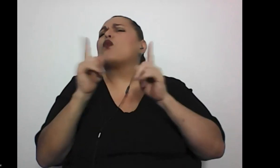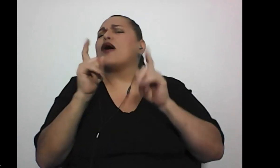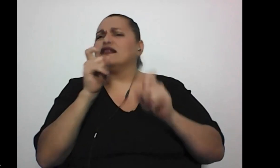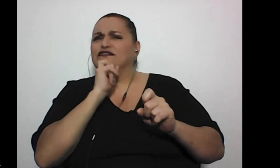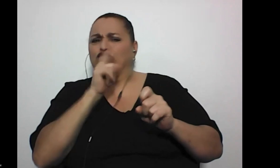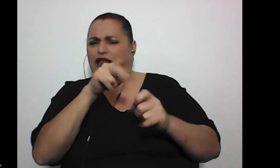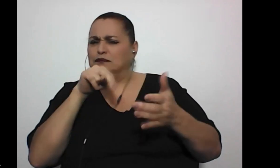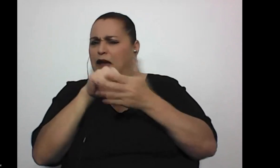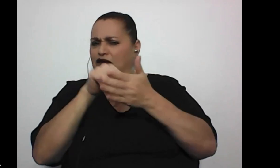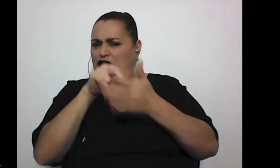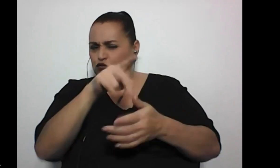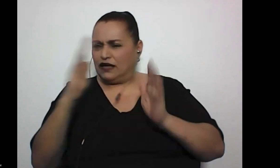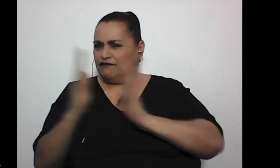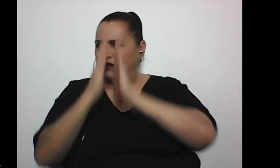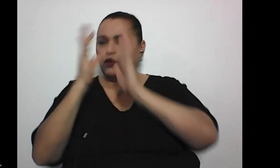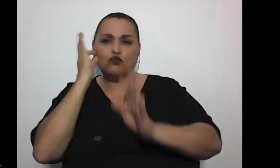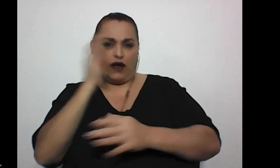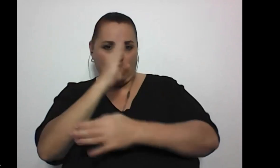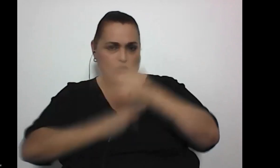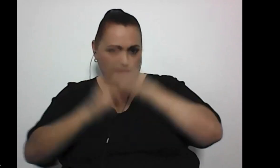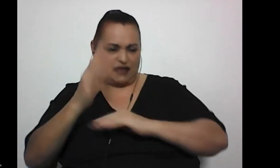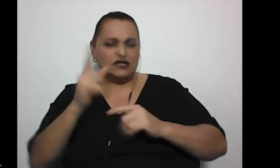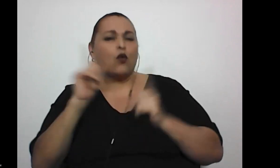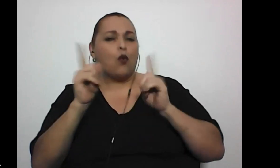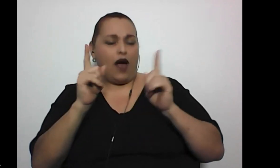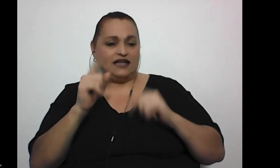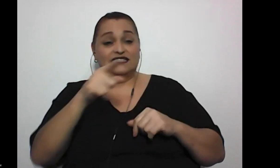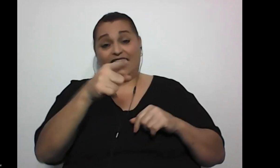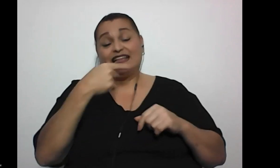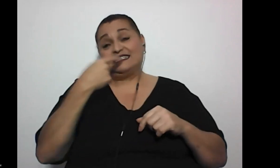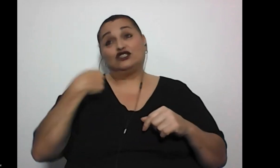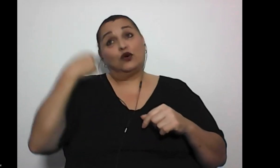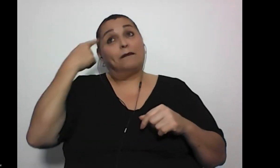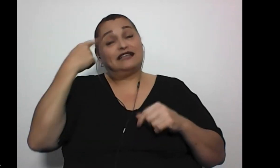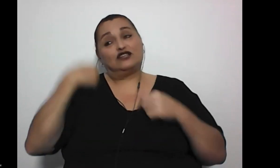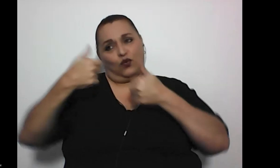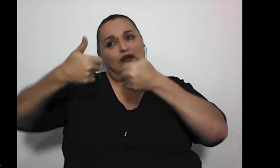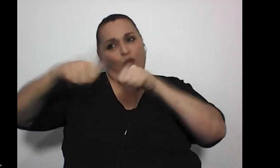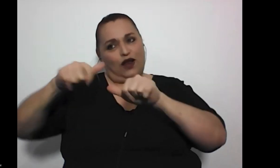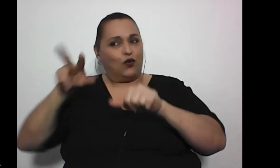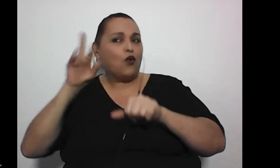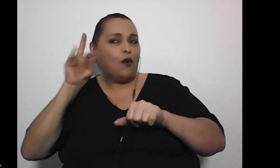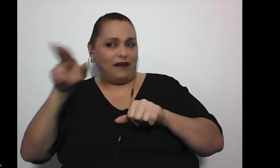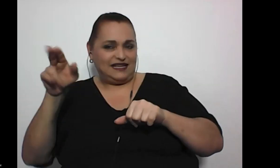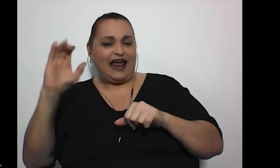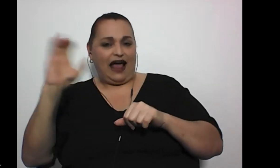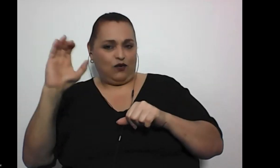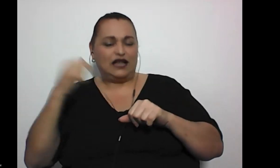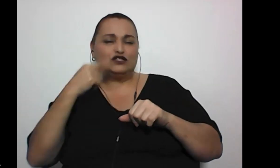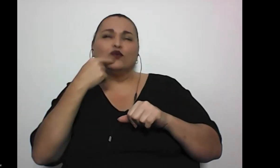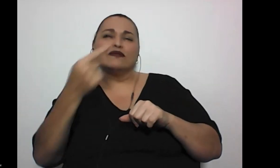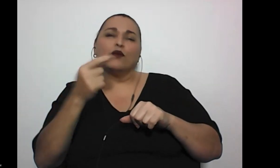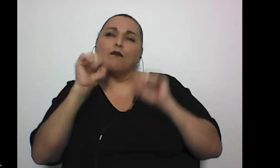enfrentado como mujer con discapacidad? Bueno, yo pensaría, concuerdo con la compañera Carolina, yo podría